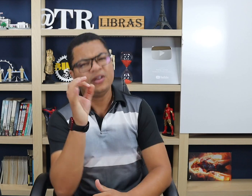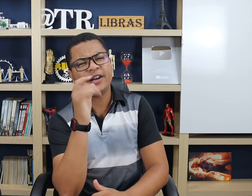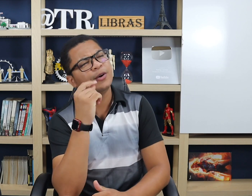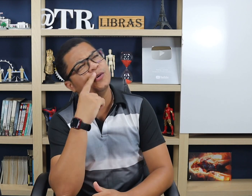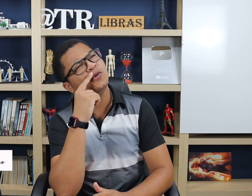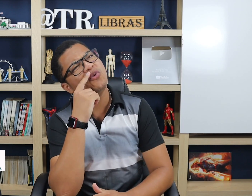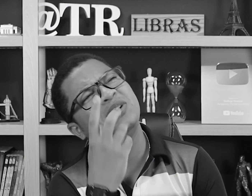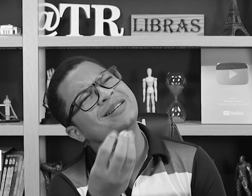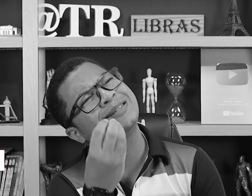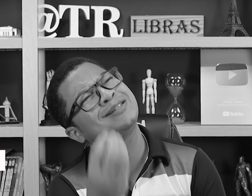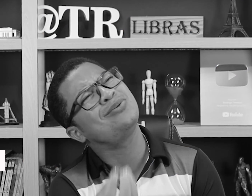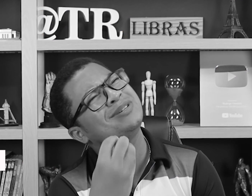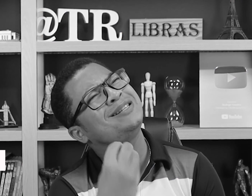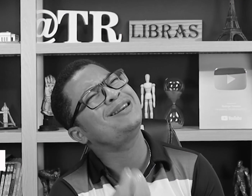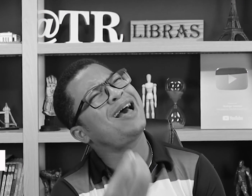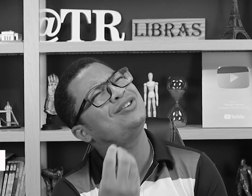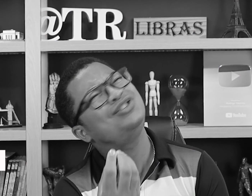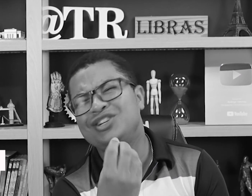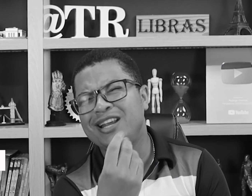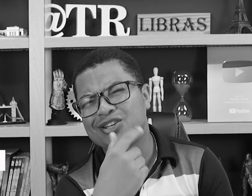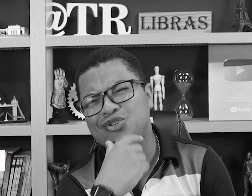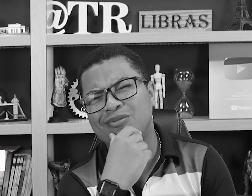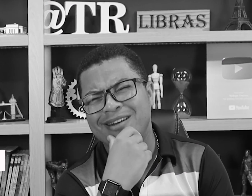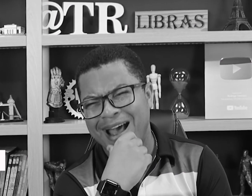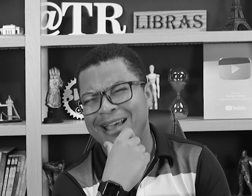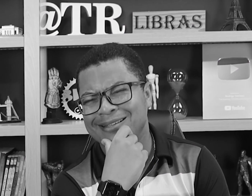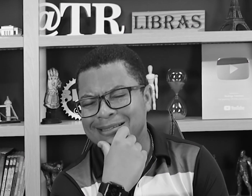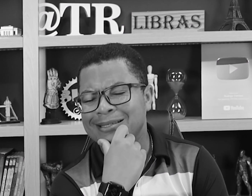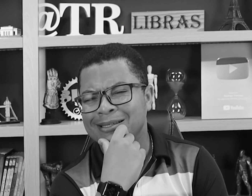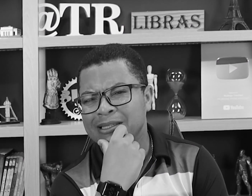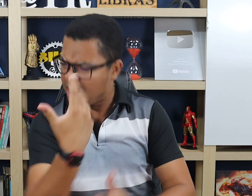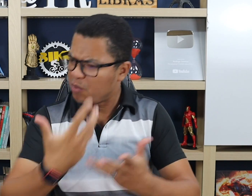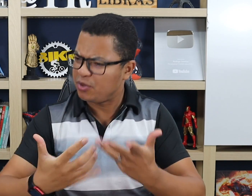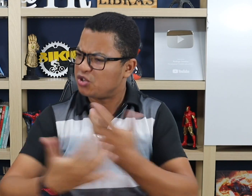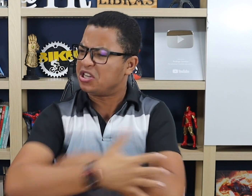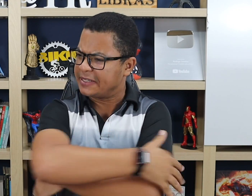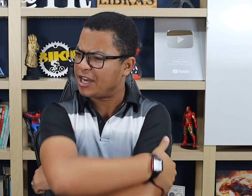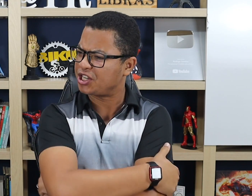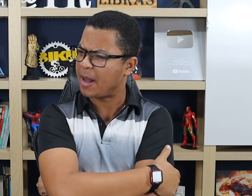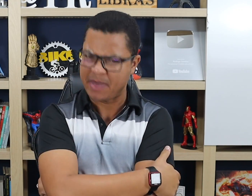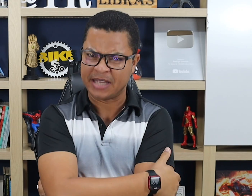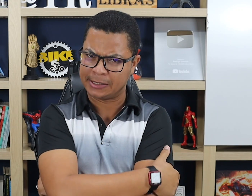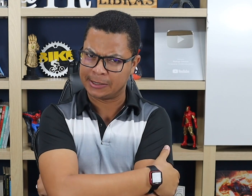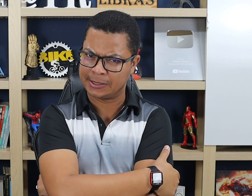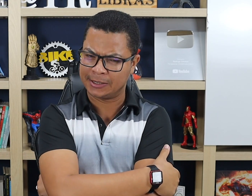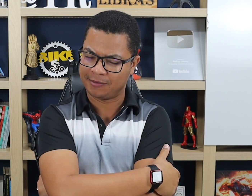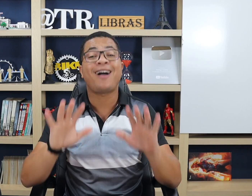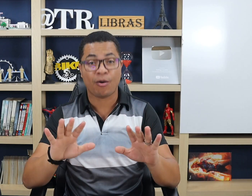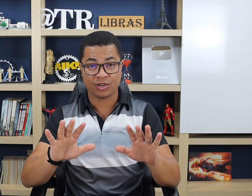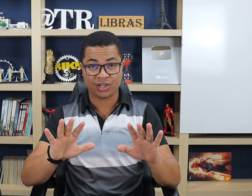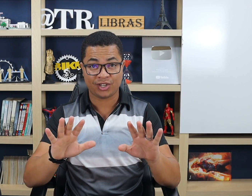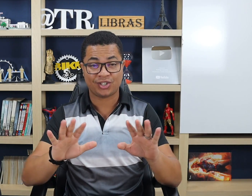Rodrigo, o que são os sinais direcionais? É um bicho de sete cabeças. Calma, gente.